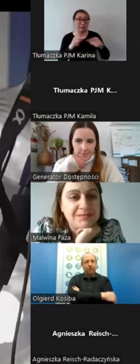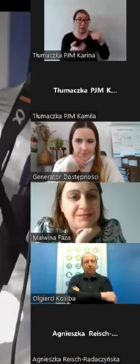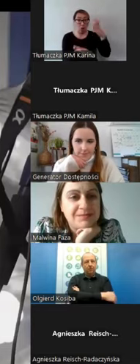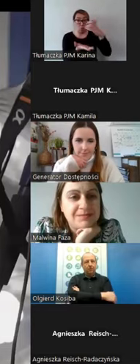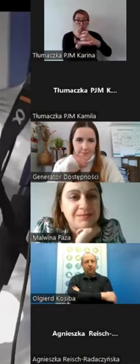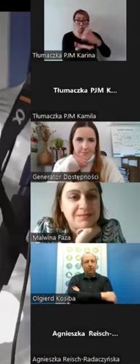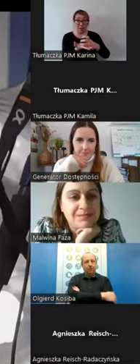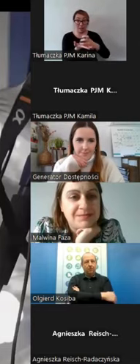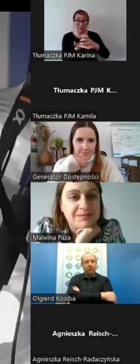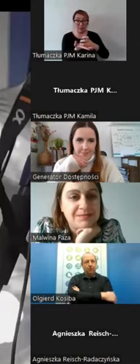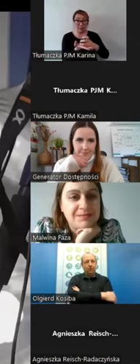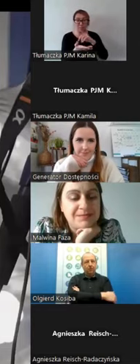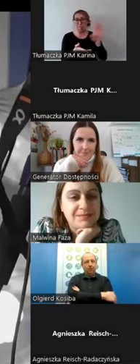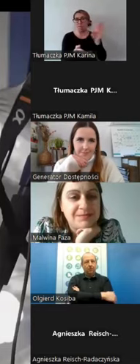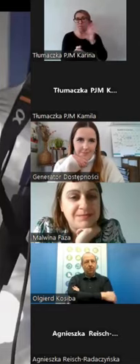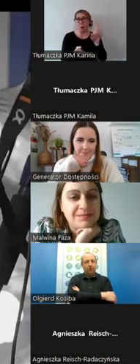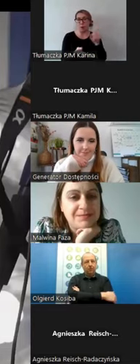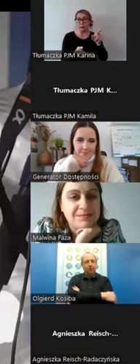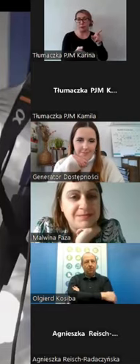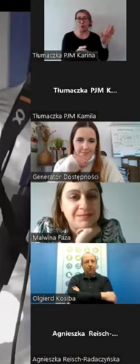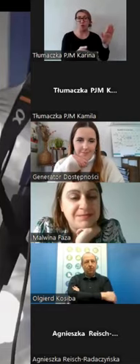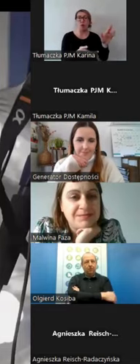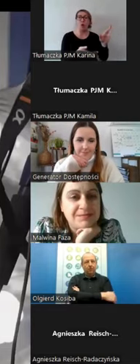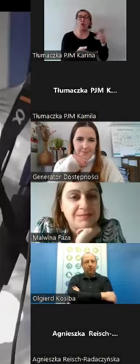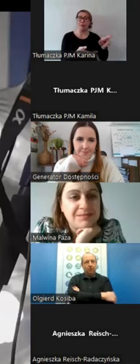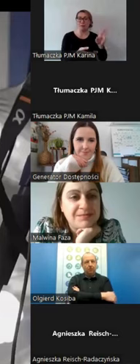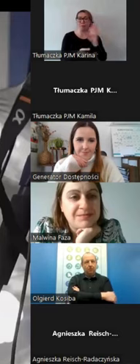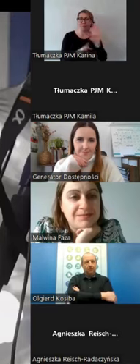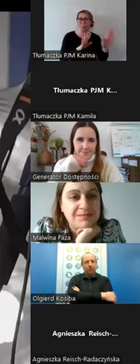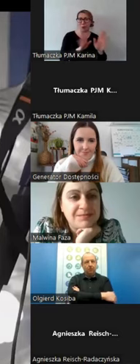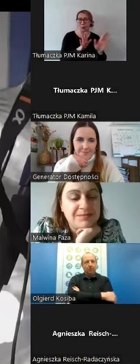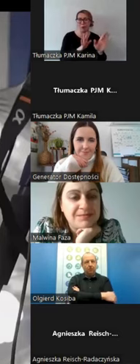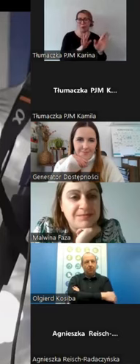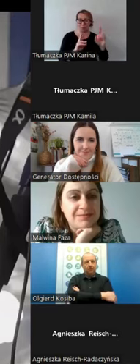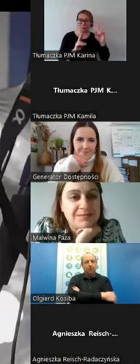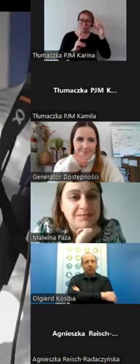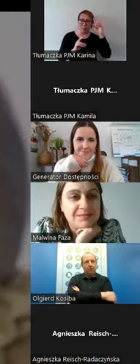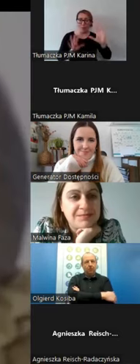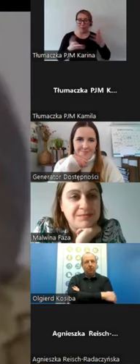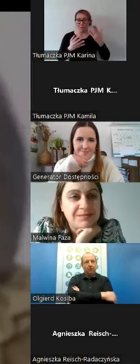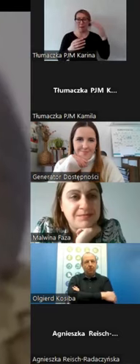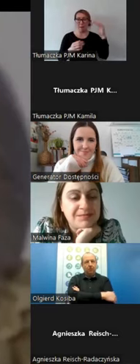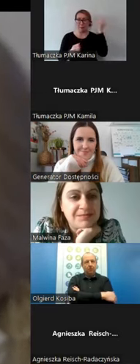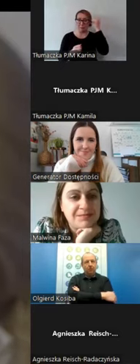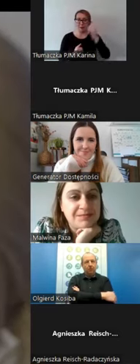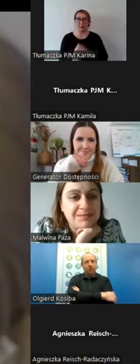to on jest bardzo podobny do tego przedmiotu. Dzięki temu bardziej łatwiej nam jest to zapamiętać.